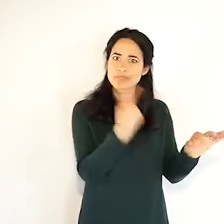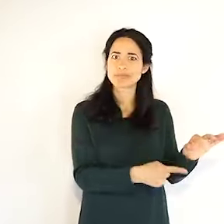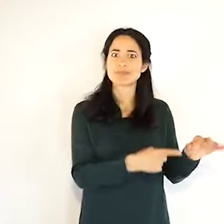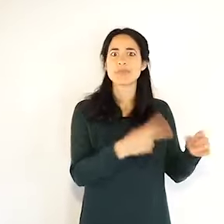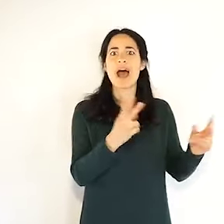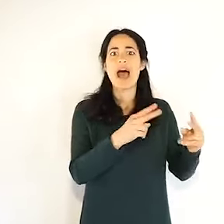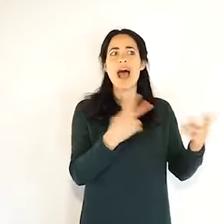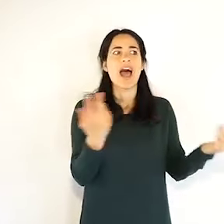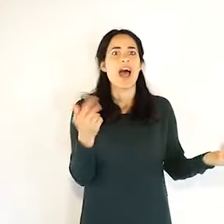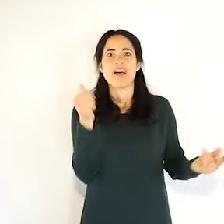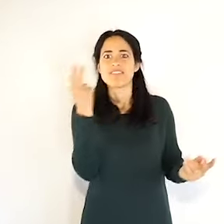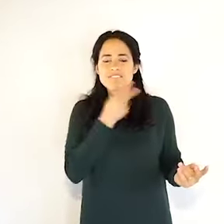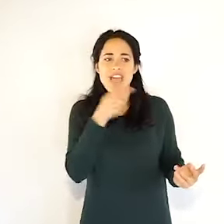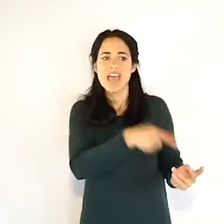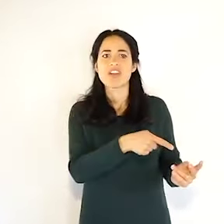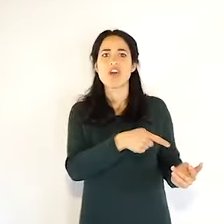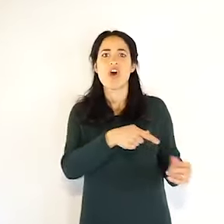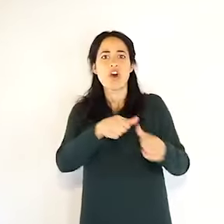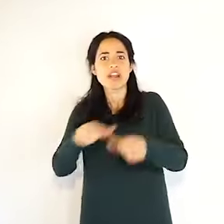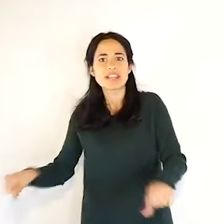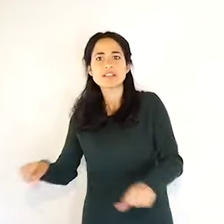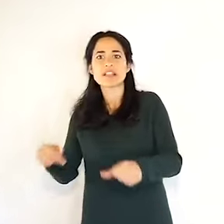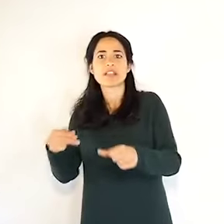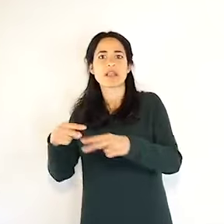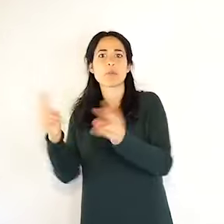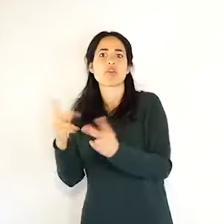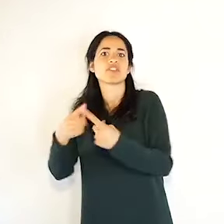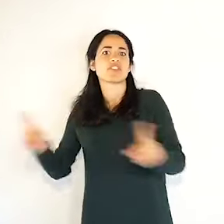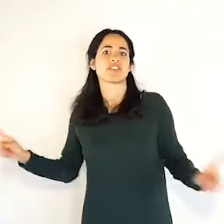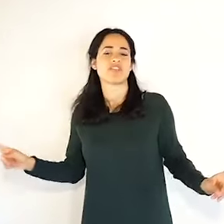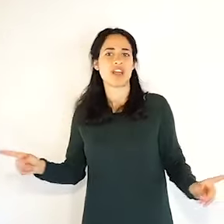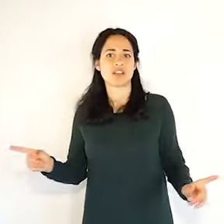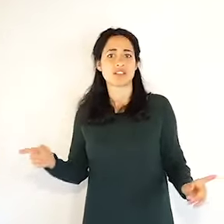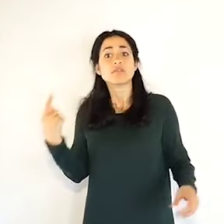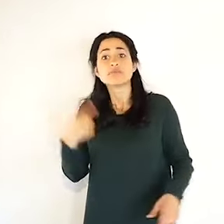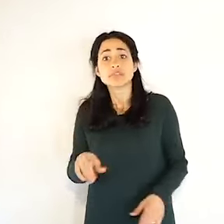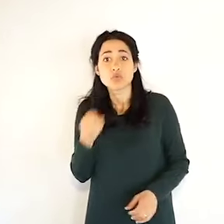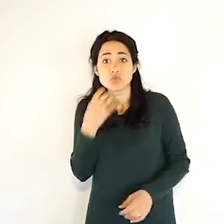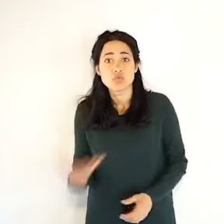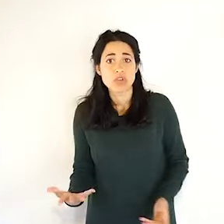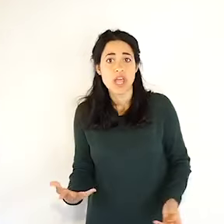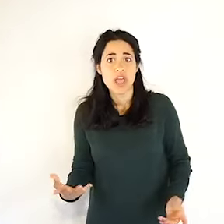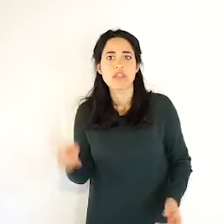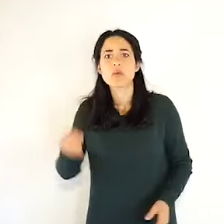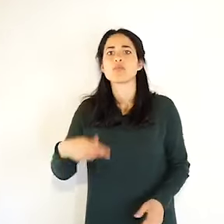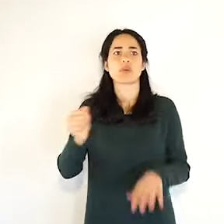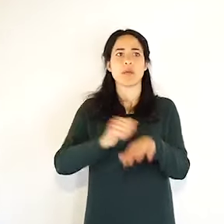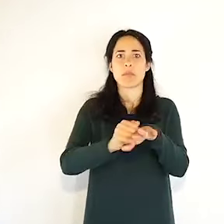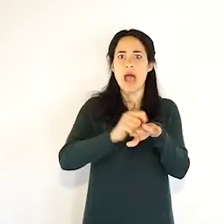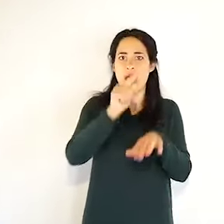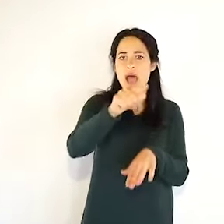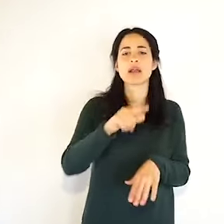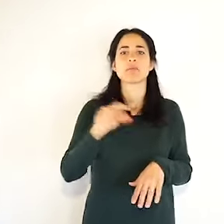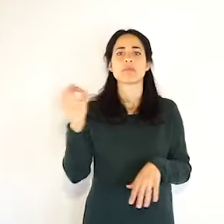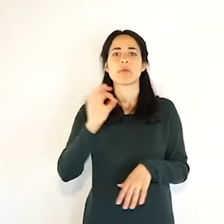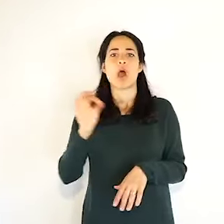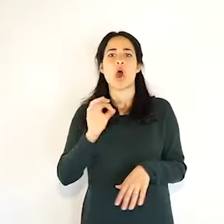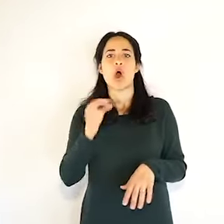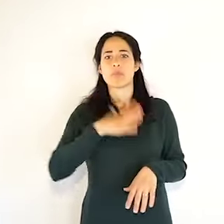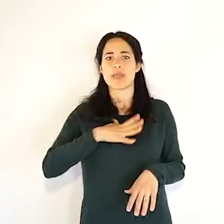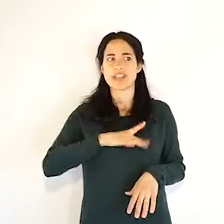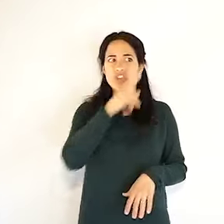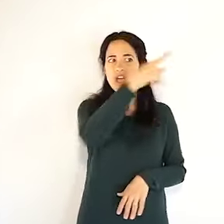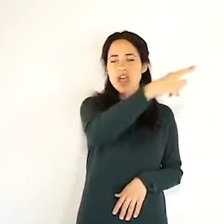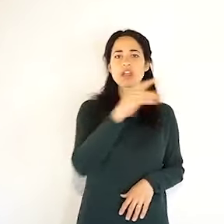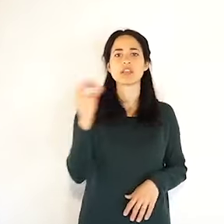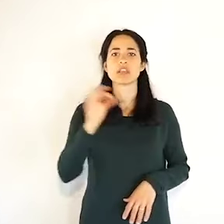sono pazienti che provengono e si fanno il testo, si presentano in pronto soccorso in ospedali dell'Emilia Romagna,